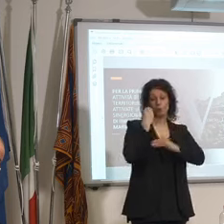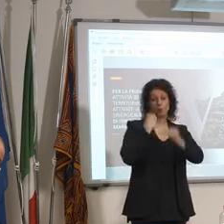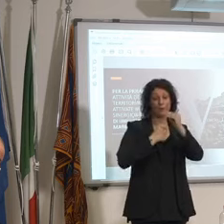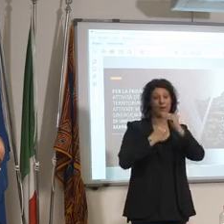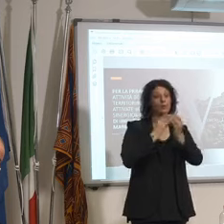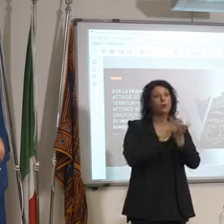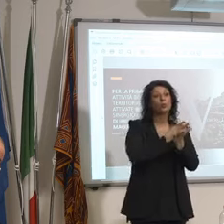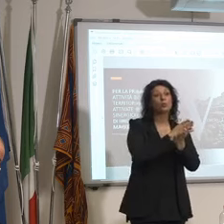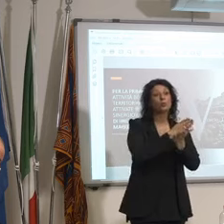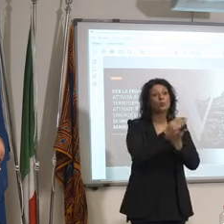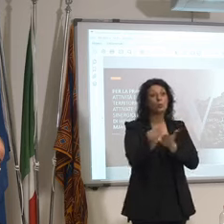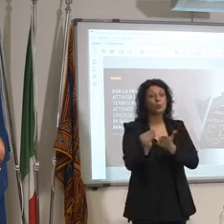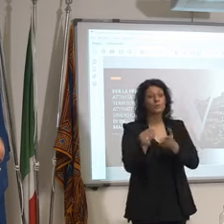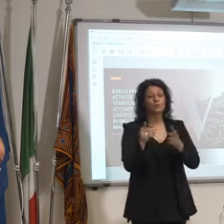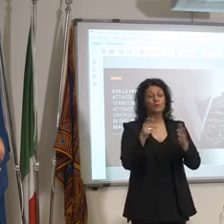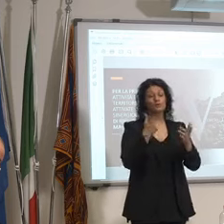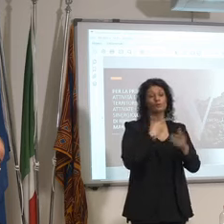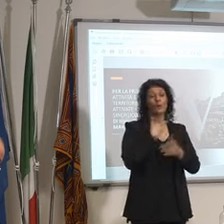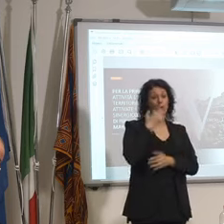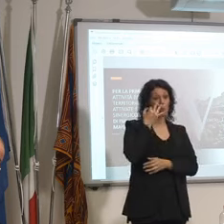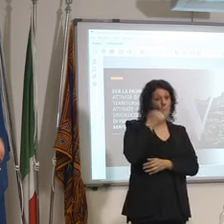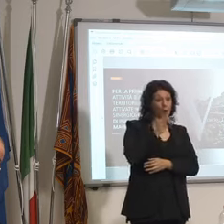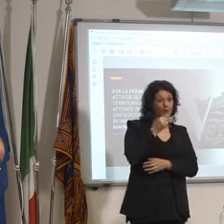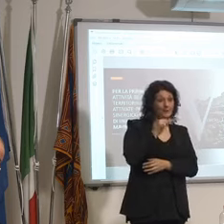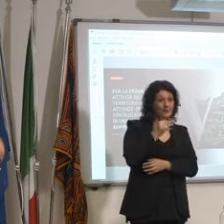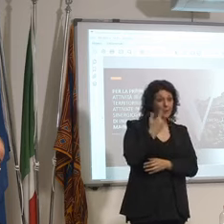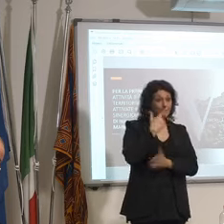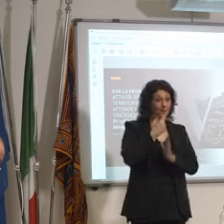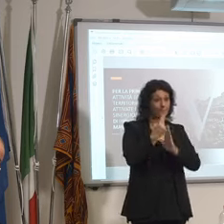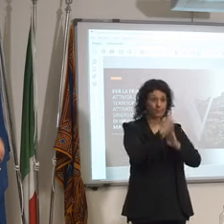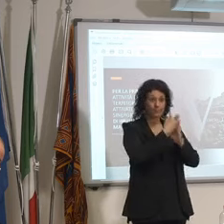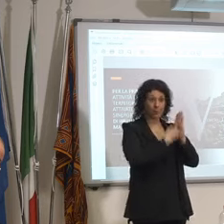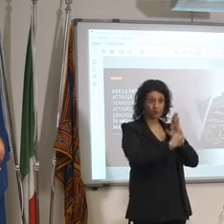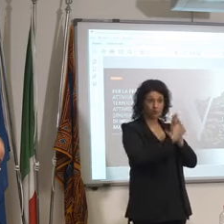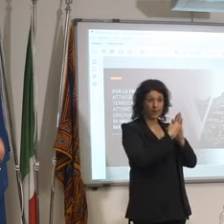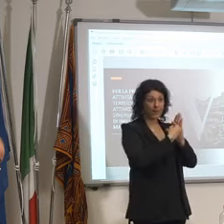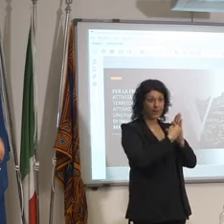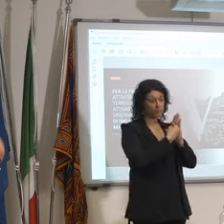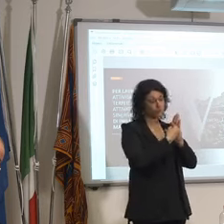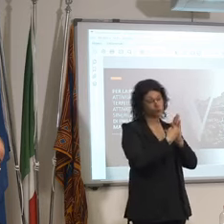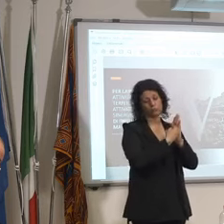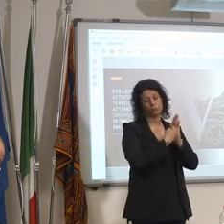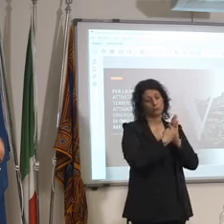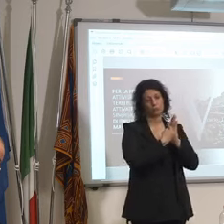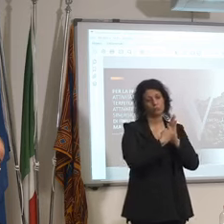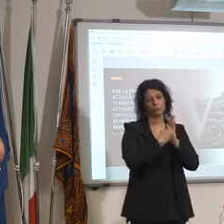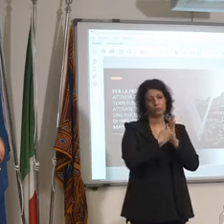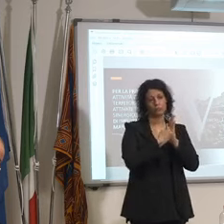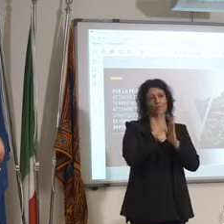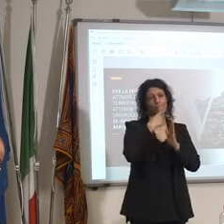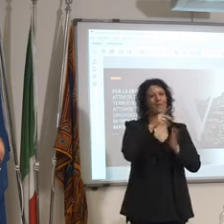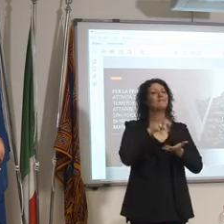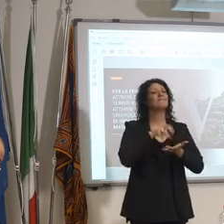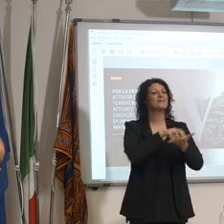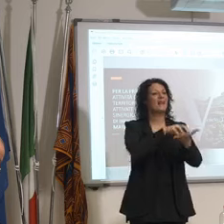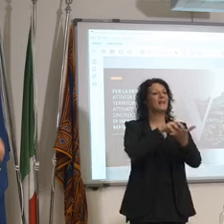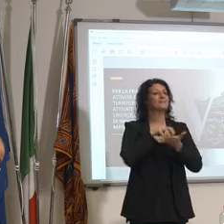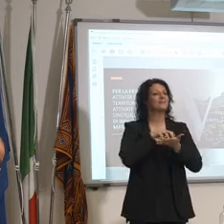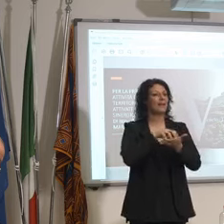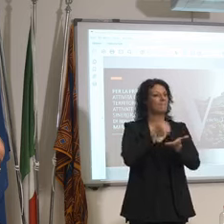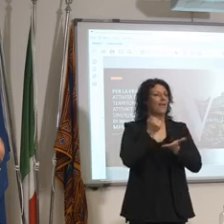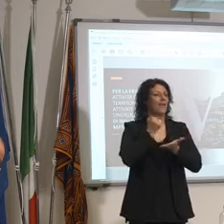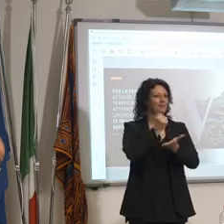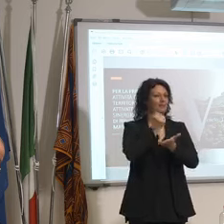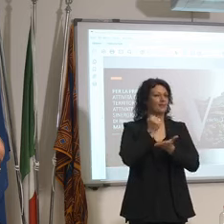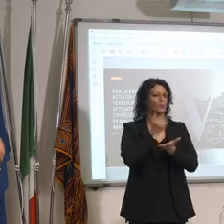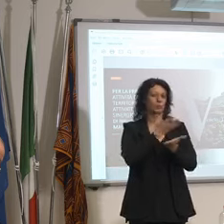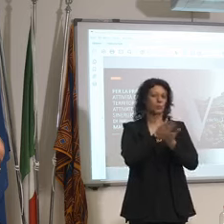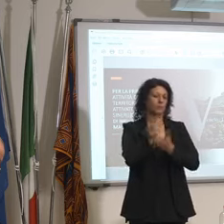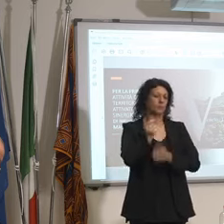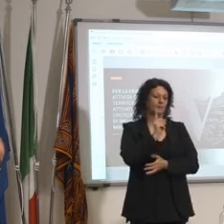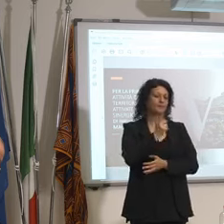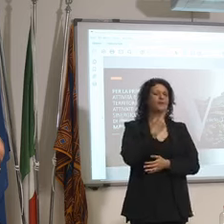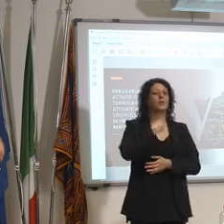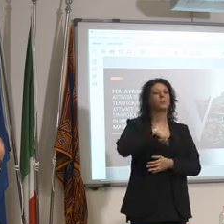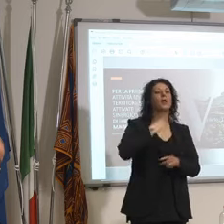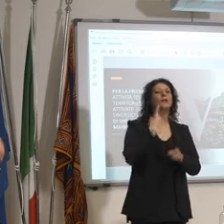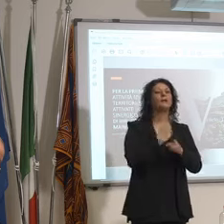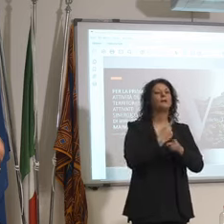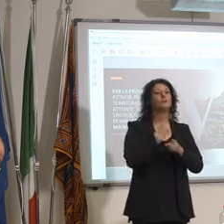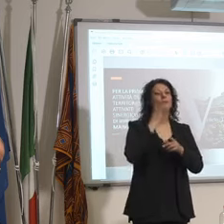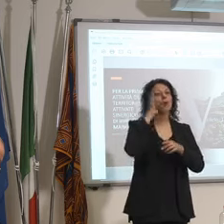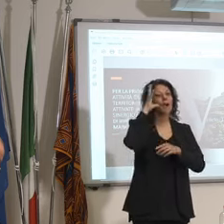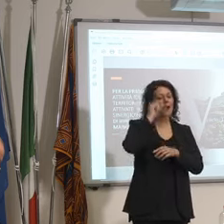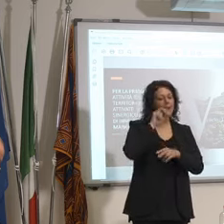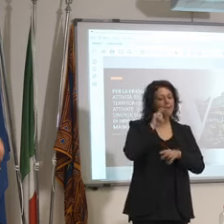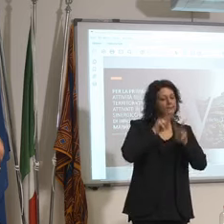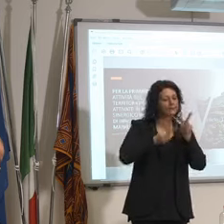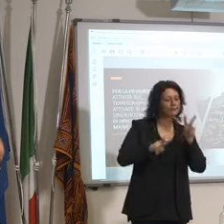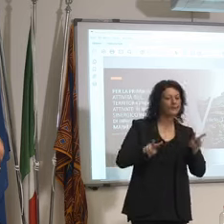qualità del progetto proposto da finanziare e non tutti sono partiti quindi adesso dovremmo capire quanti sono ancora